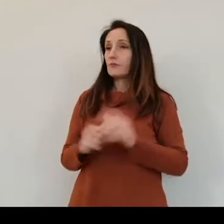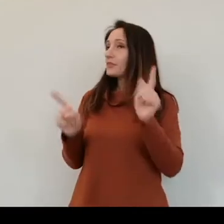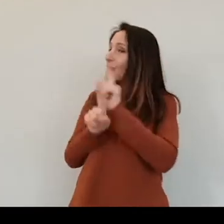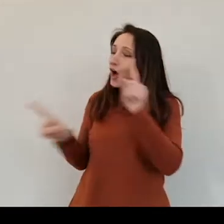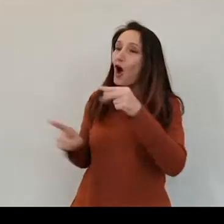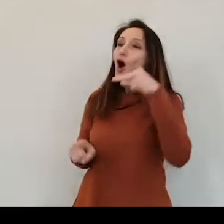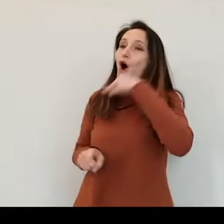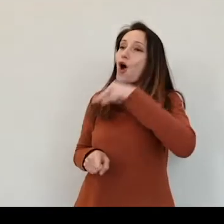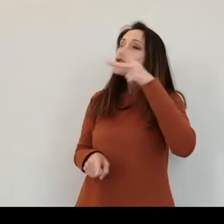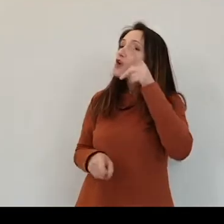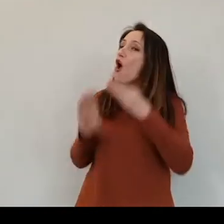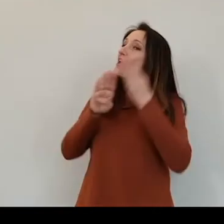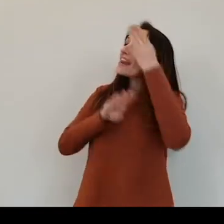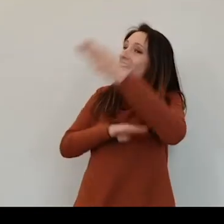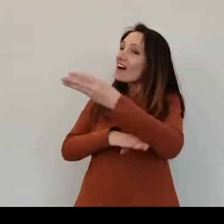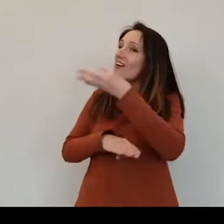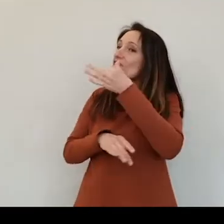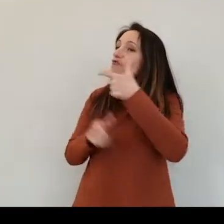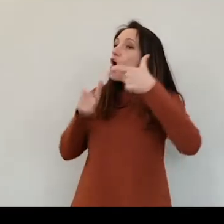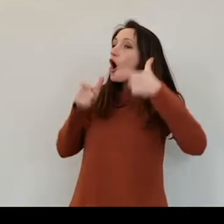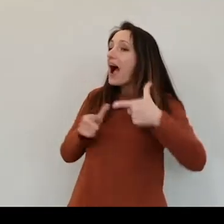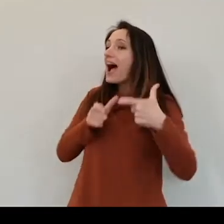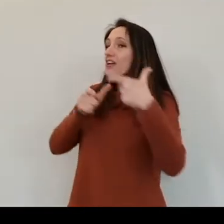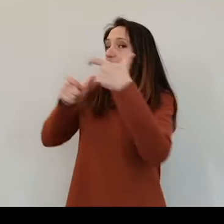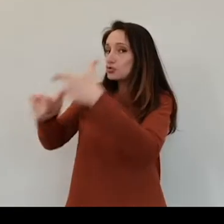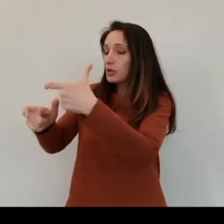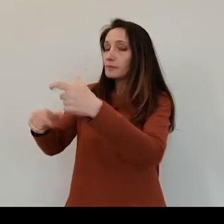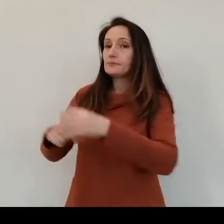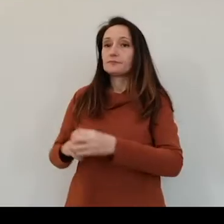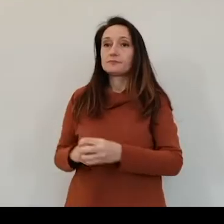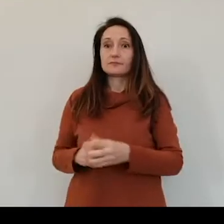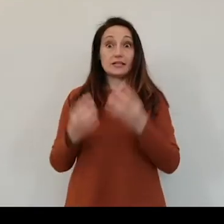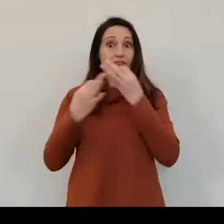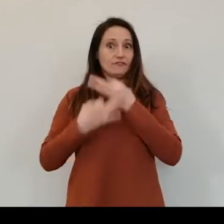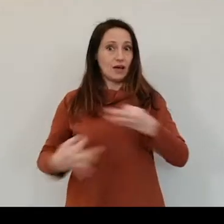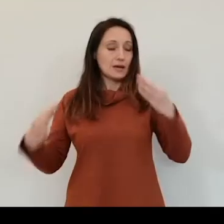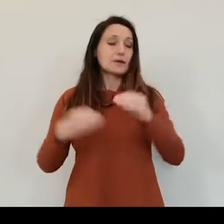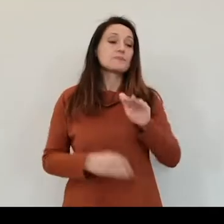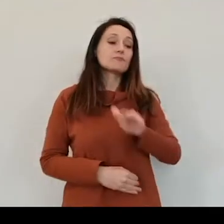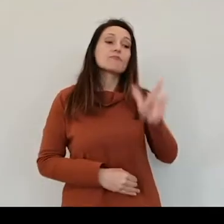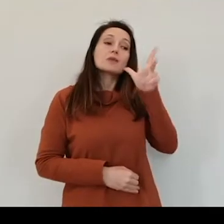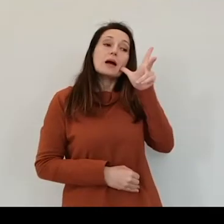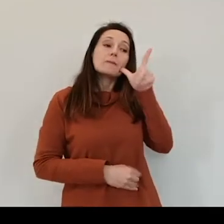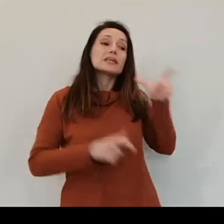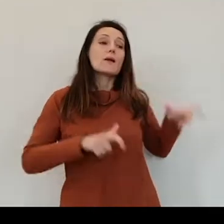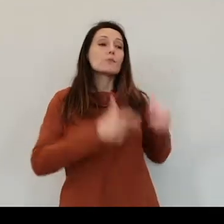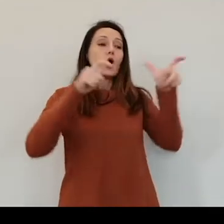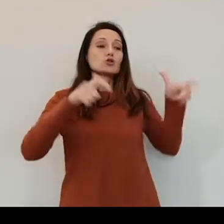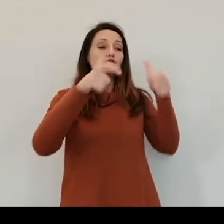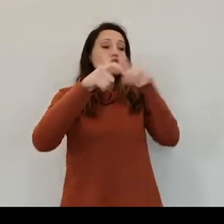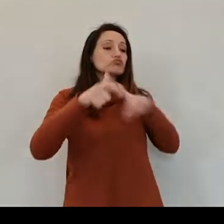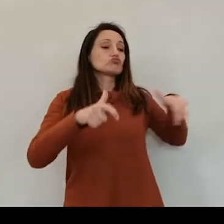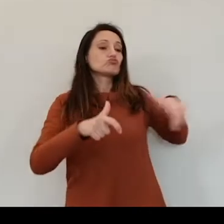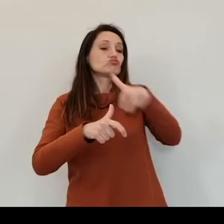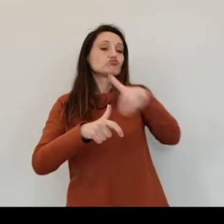Va bene. La bambina andò nel bosco e incontrò una giraffa. Che confusione!